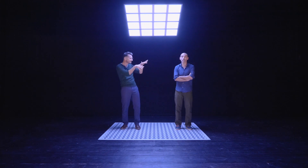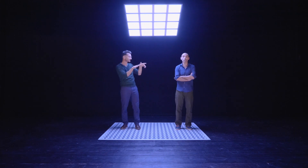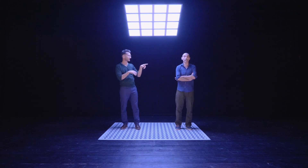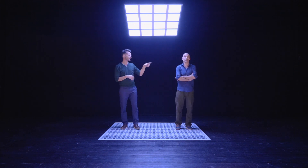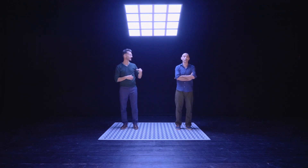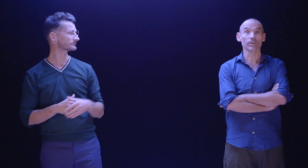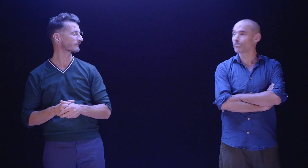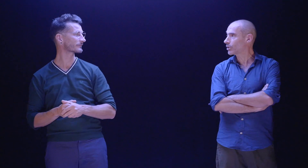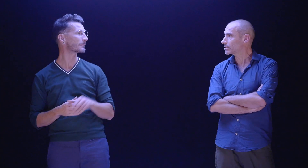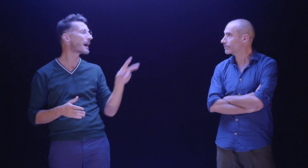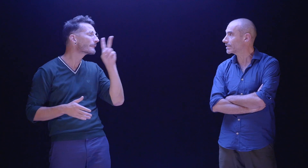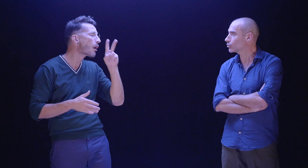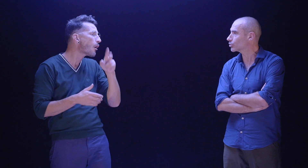'oxygène, là, vite, ouvrez les portes. C un truc.